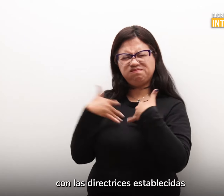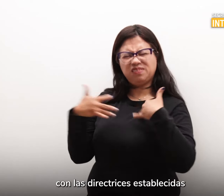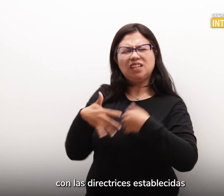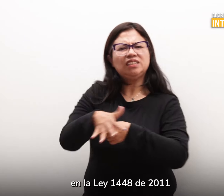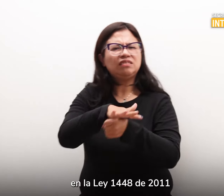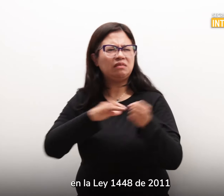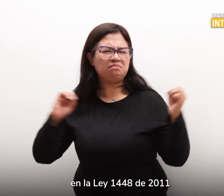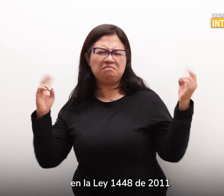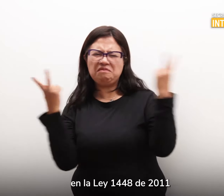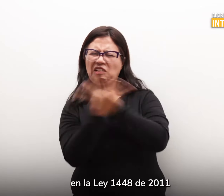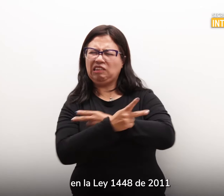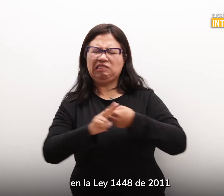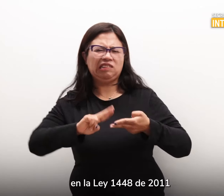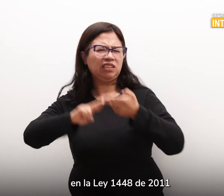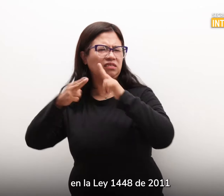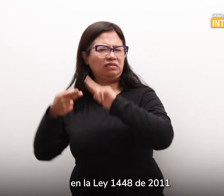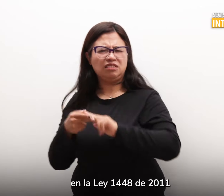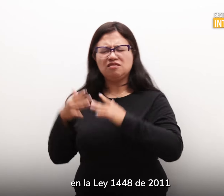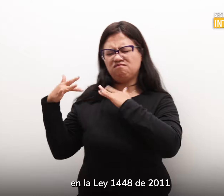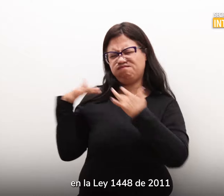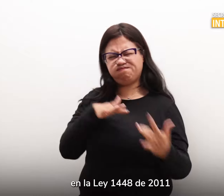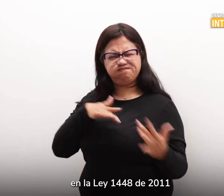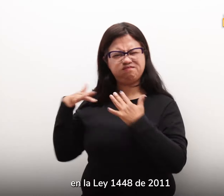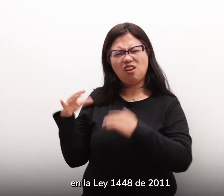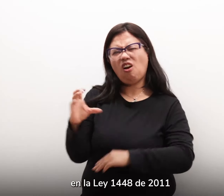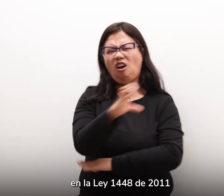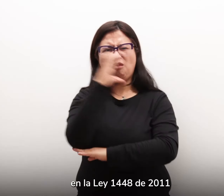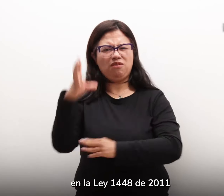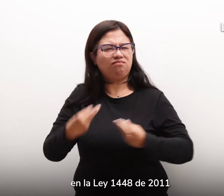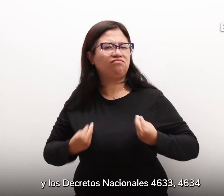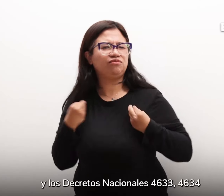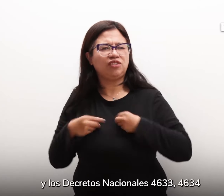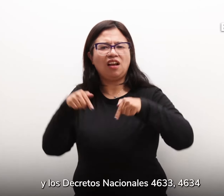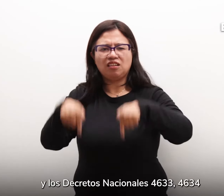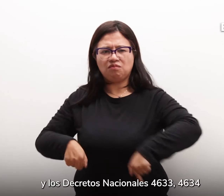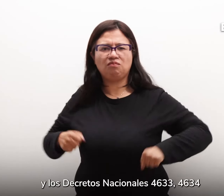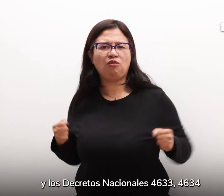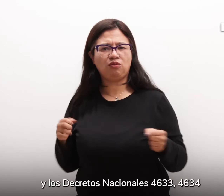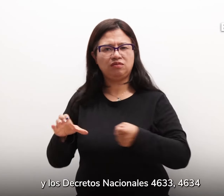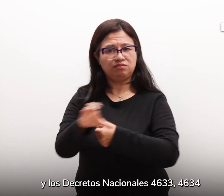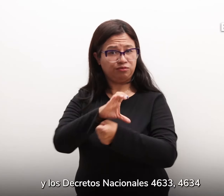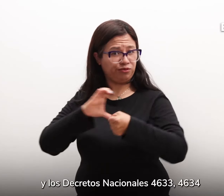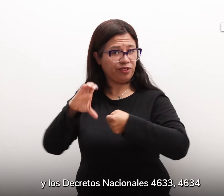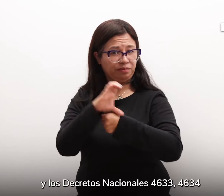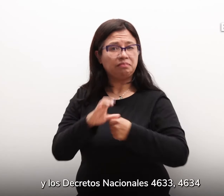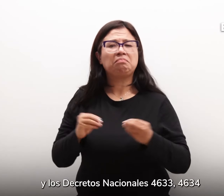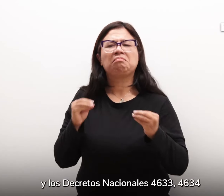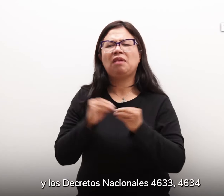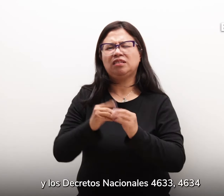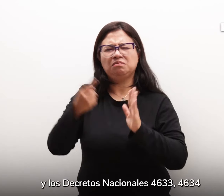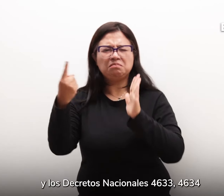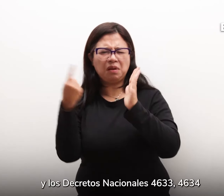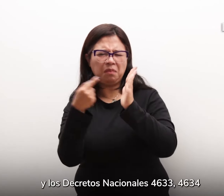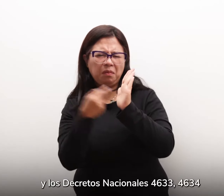en la Ley 1448 de 2011 y los Decretos Nacionales 4633,